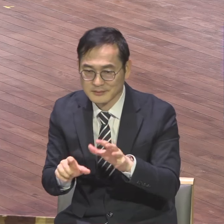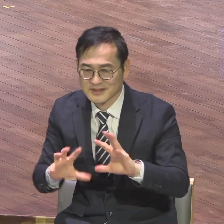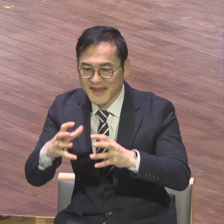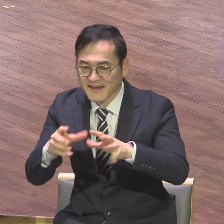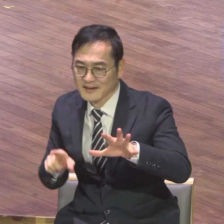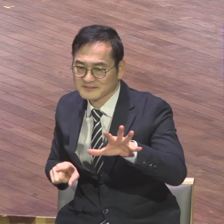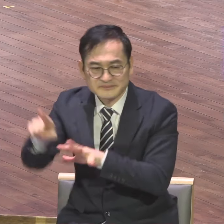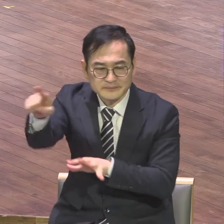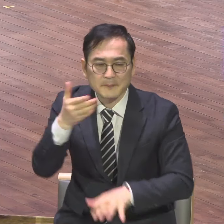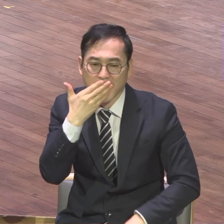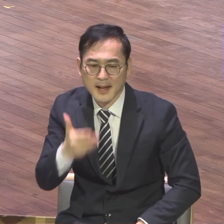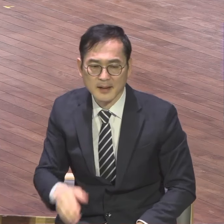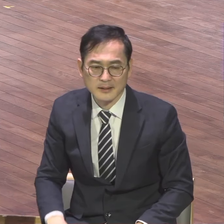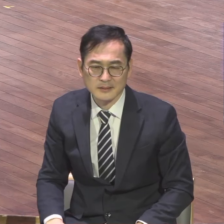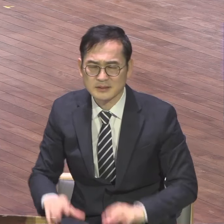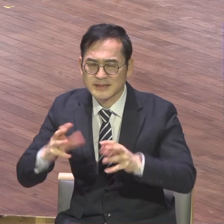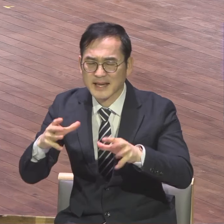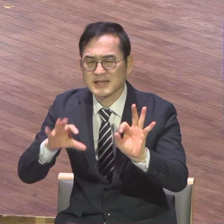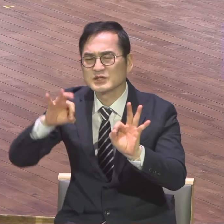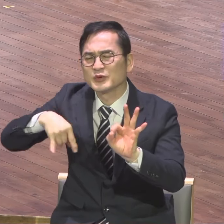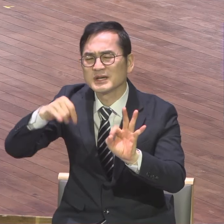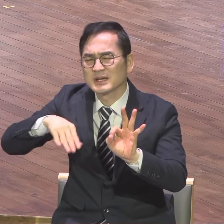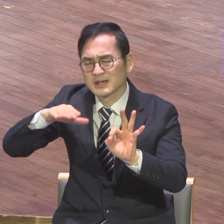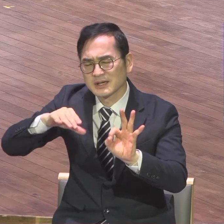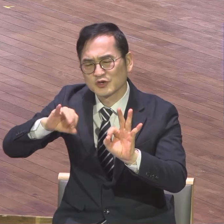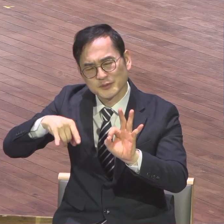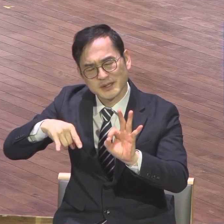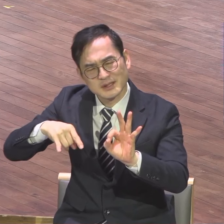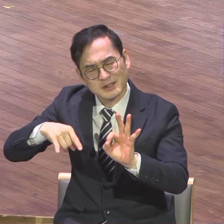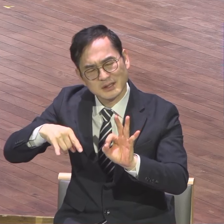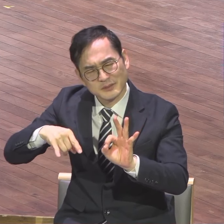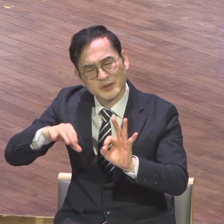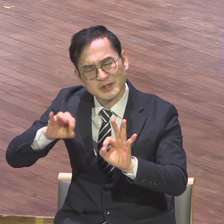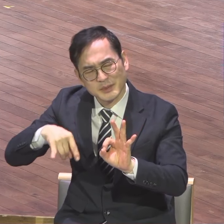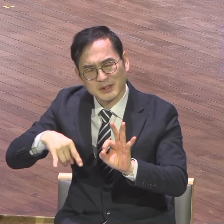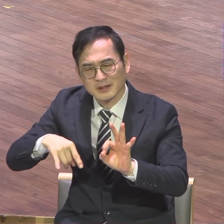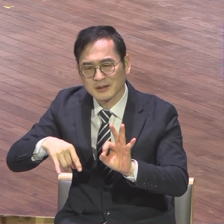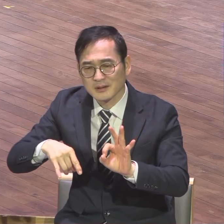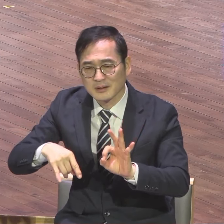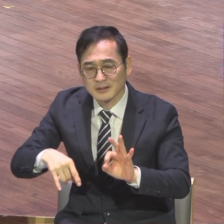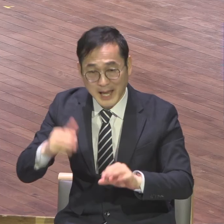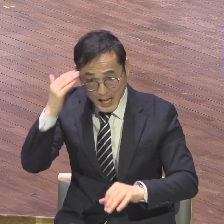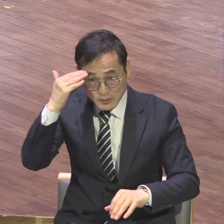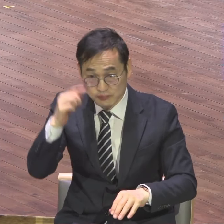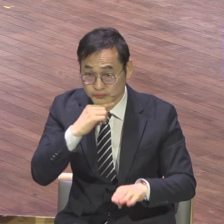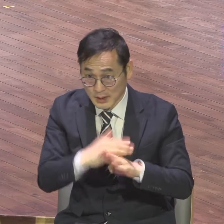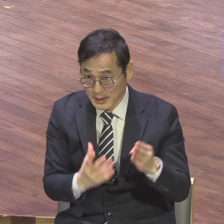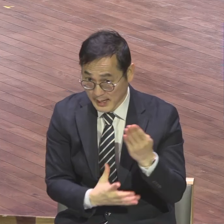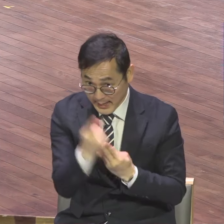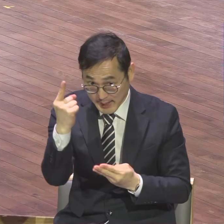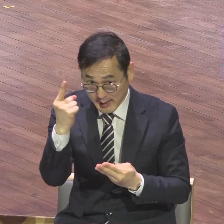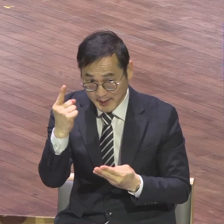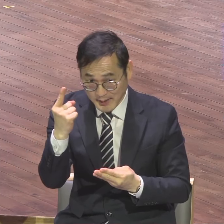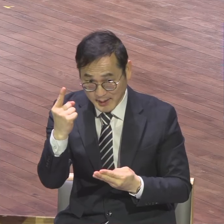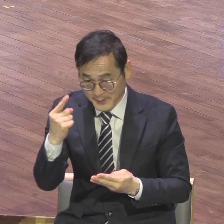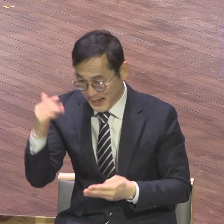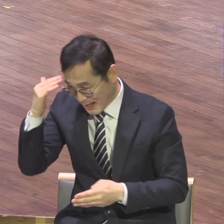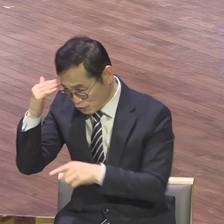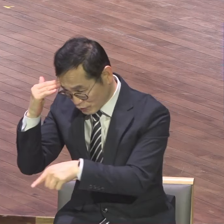지금 세계 10위 안에 들어가는데 남북 합해버리면 그냥 남쪽의 이 많은 인프라 이 엄청 기술같이